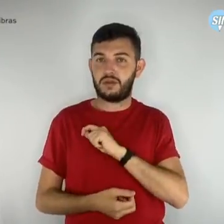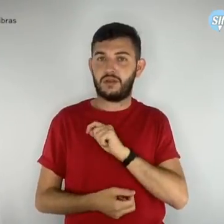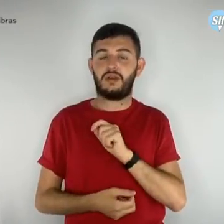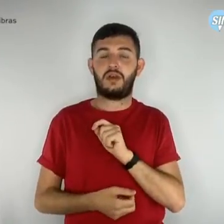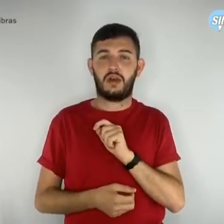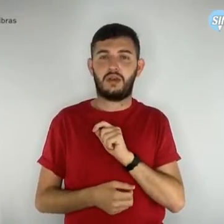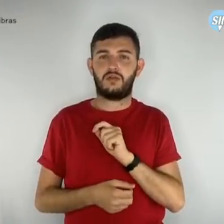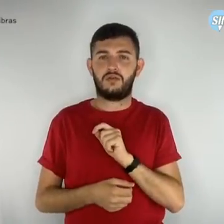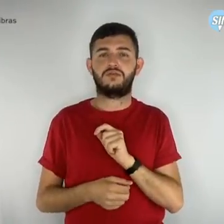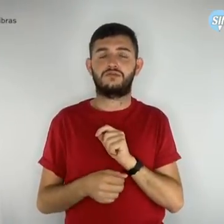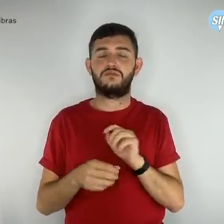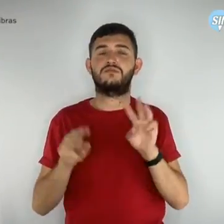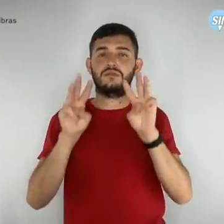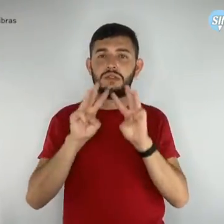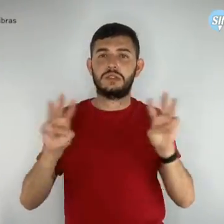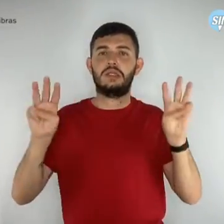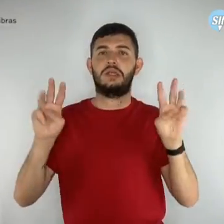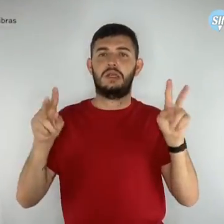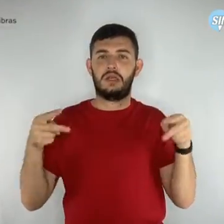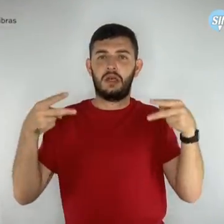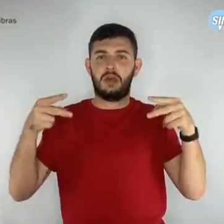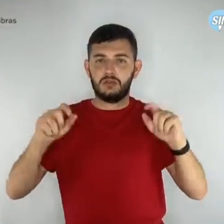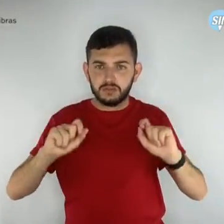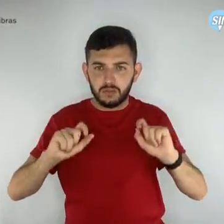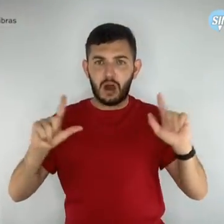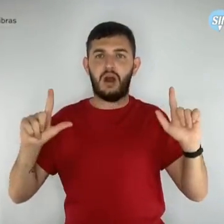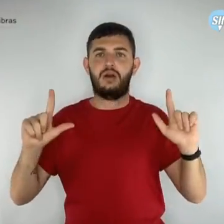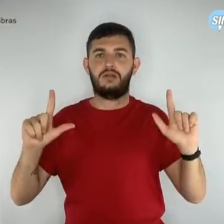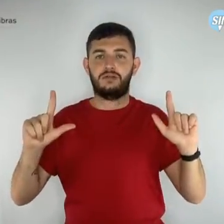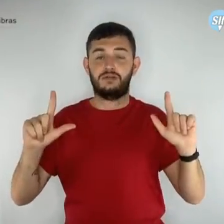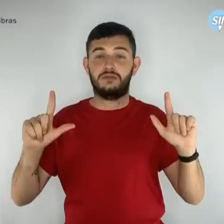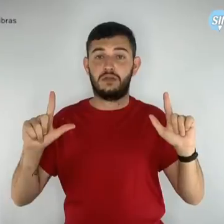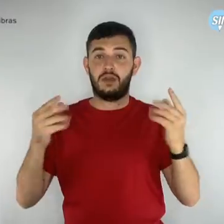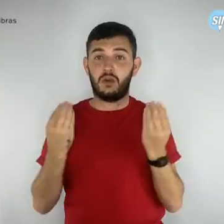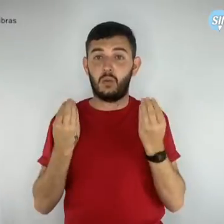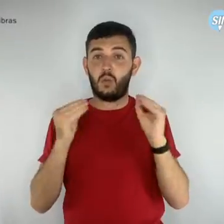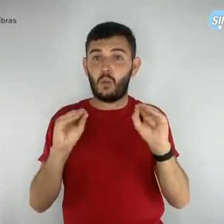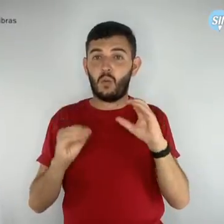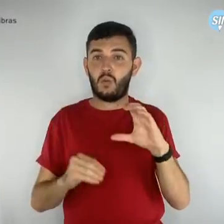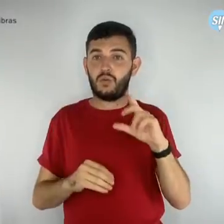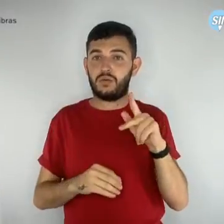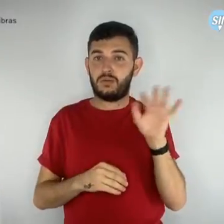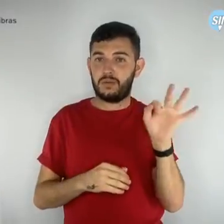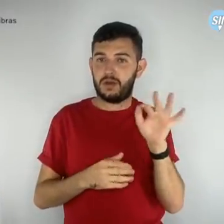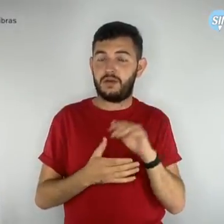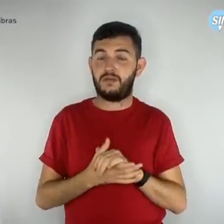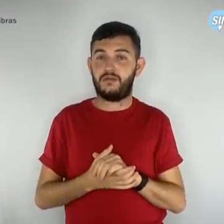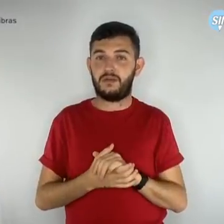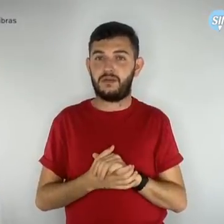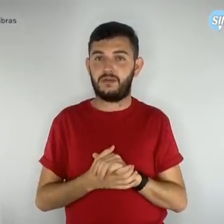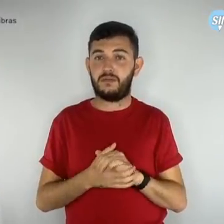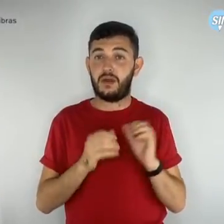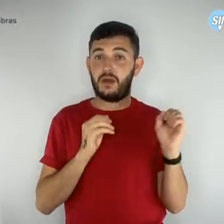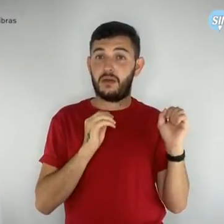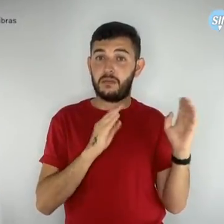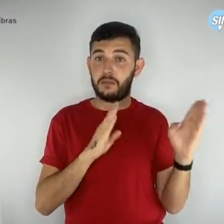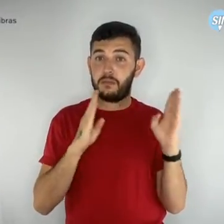acessar o link e informar o CPF. Segundo, se houver representações